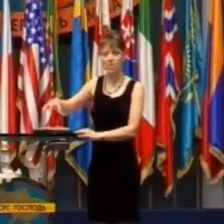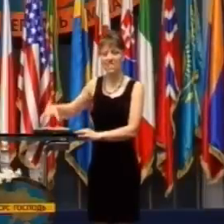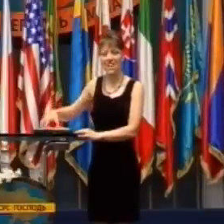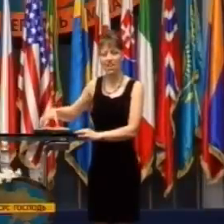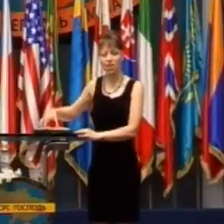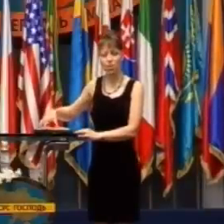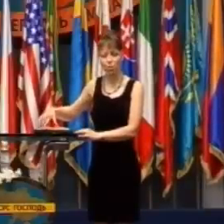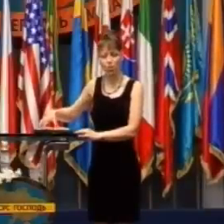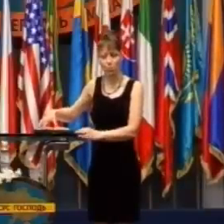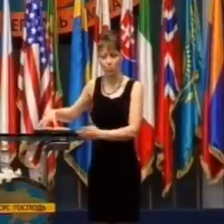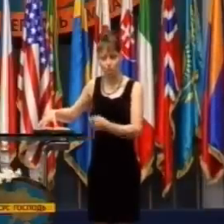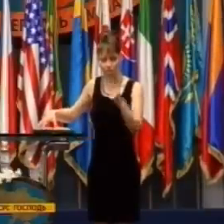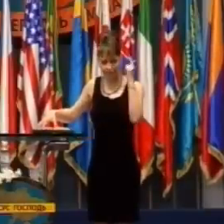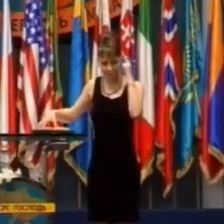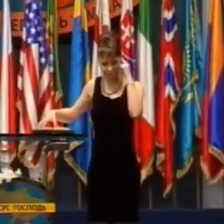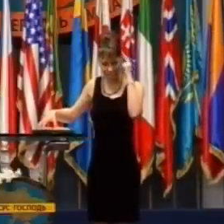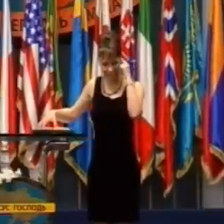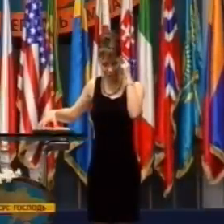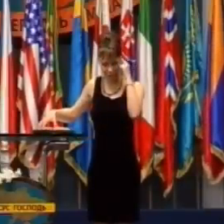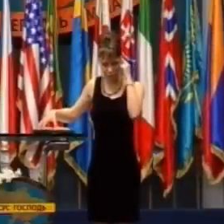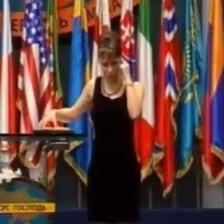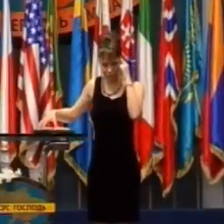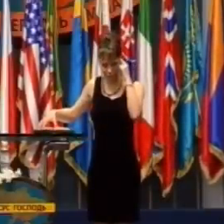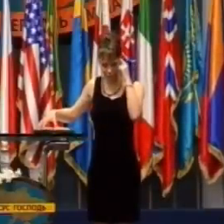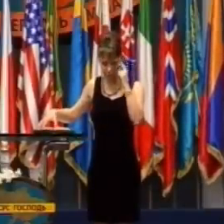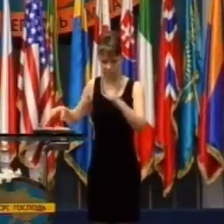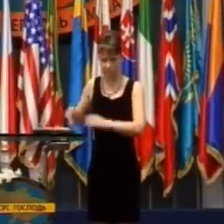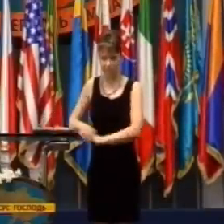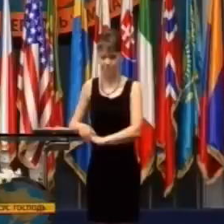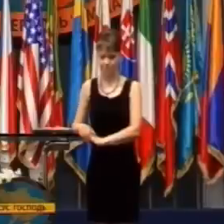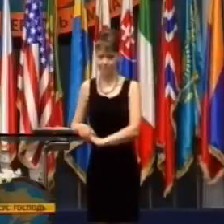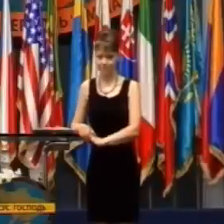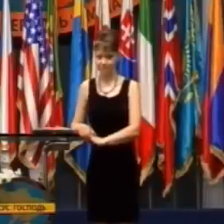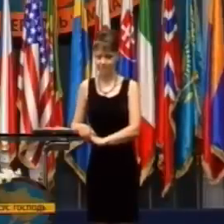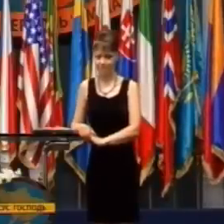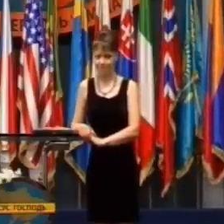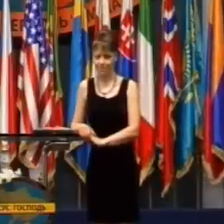tak nemene slovo, ale meni to, čomu veríš.